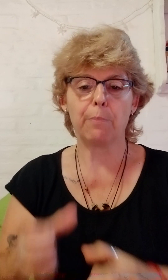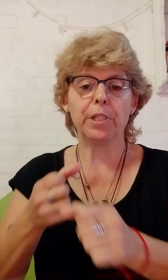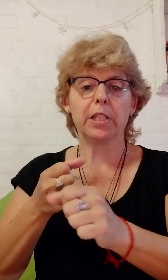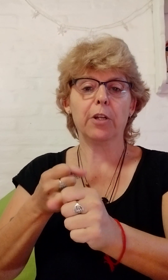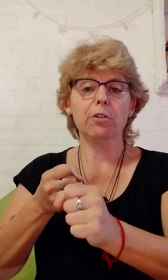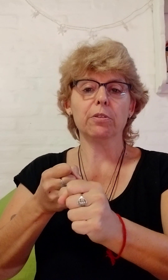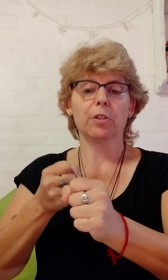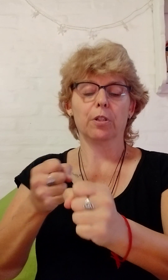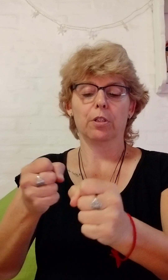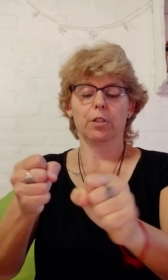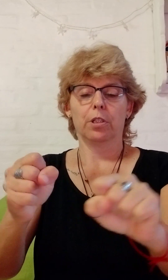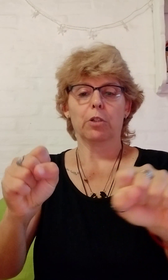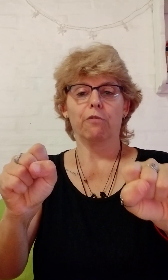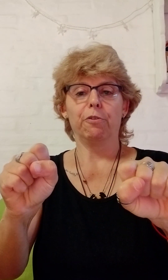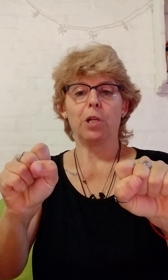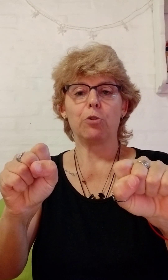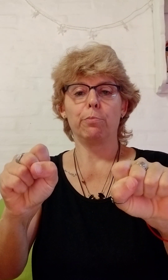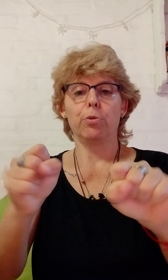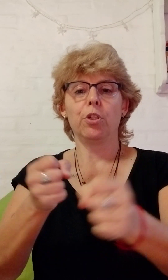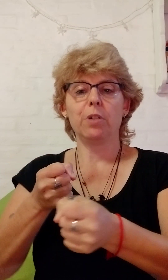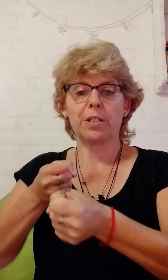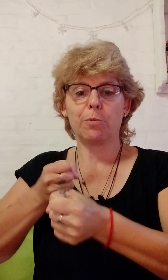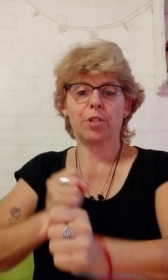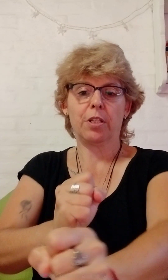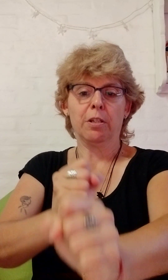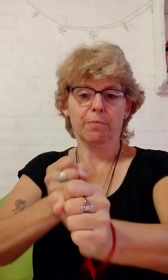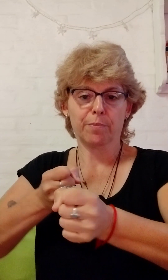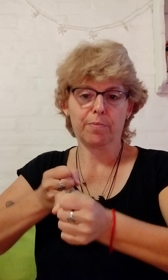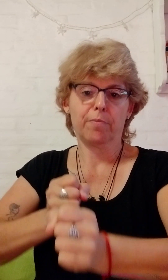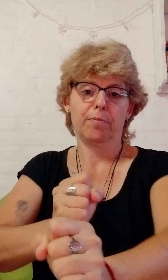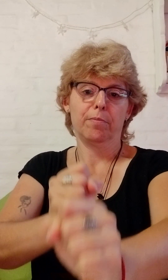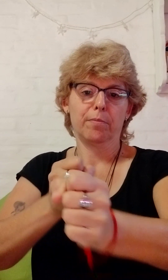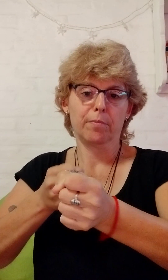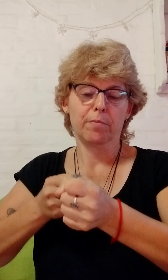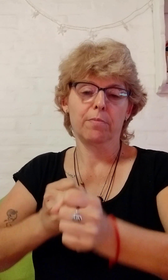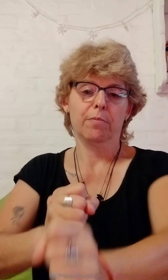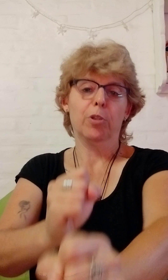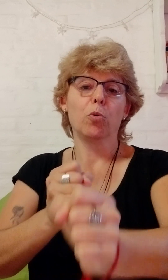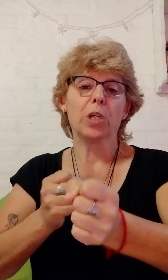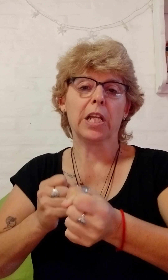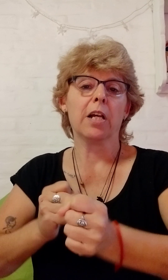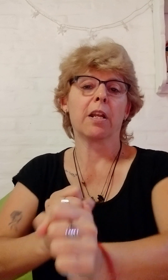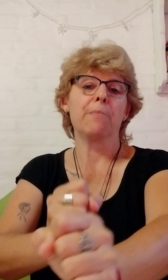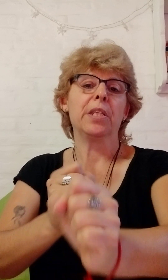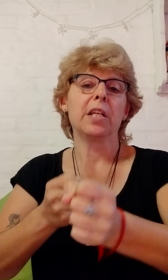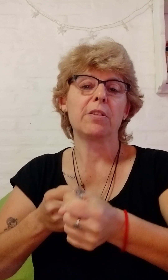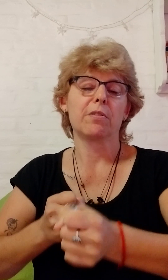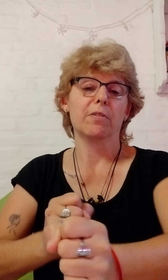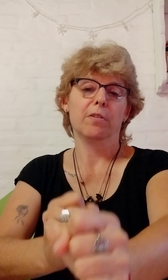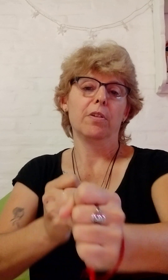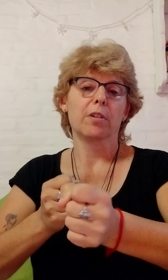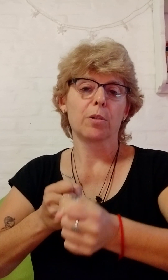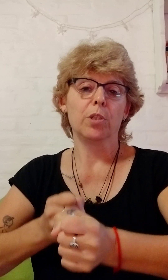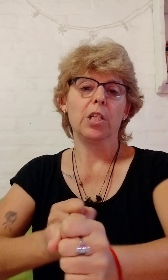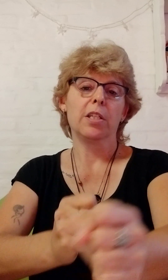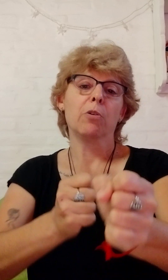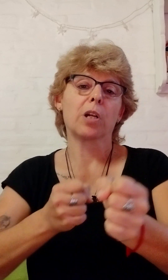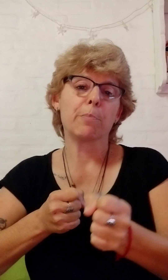Carpintero. Configuración puño. Hacemos así. Esto es una de las herramientas que utilizan los